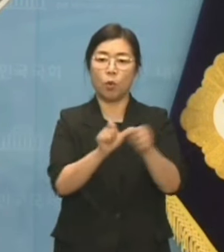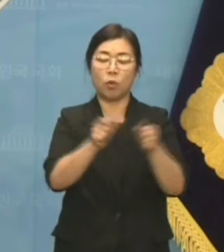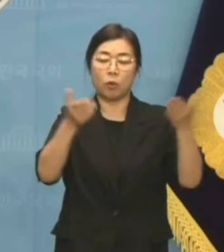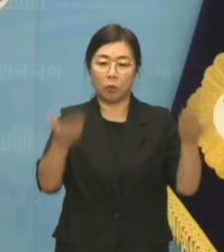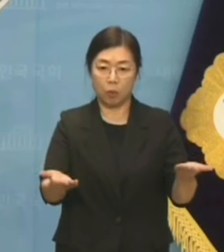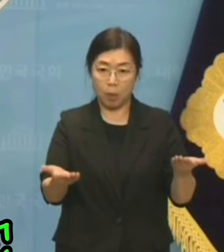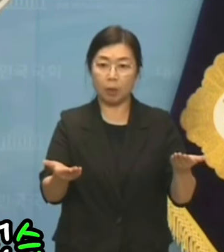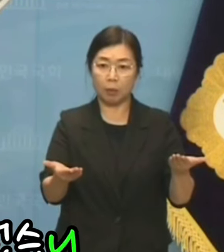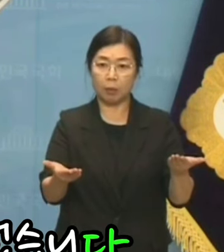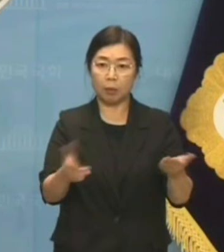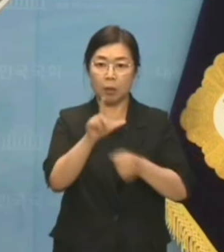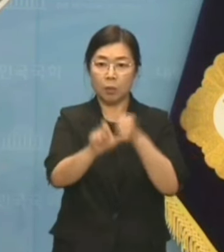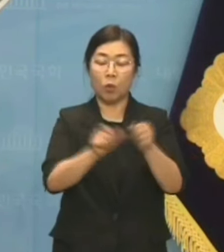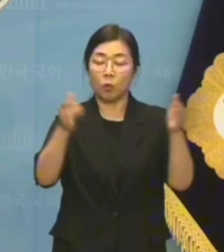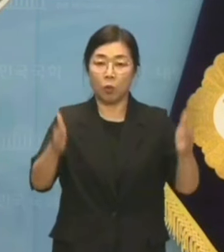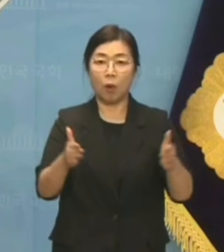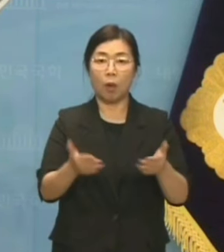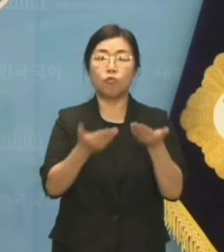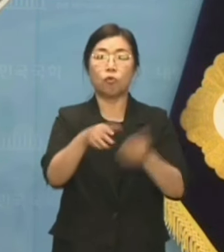보장받게 되었습니다.